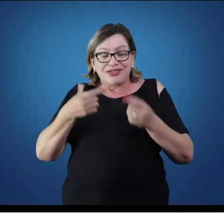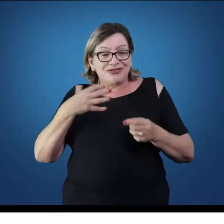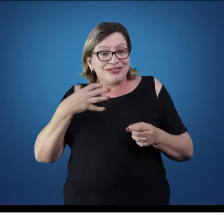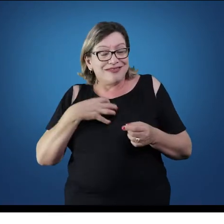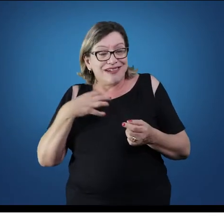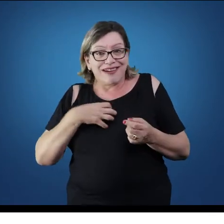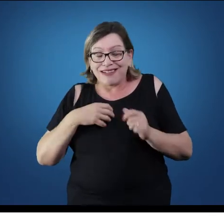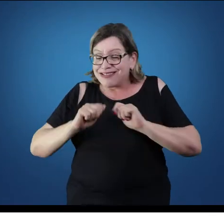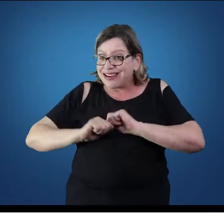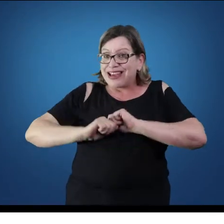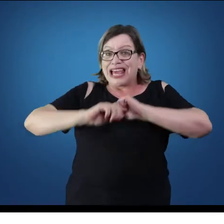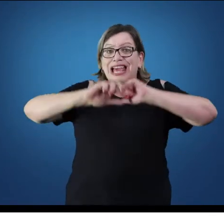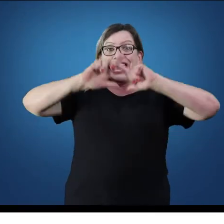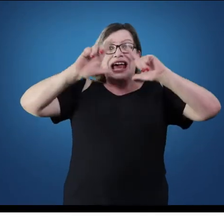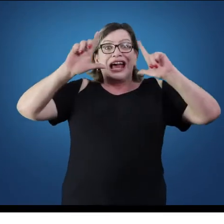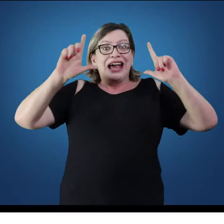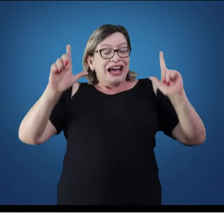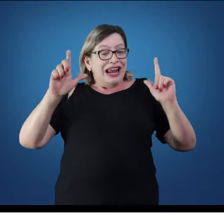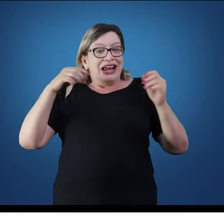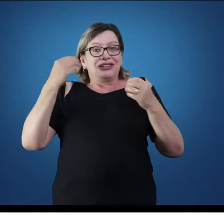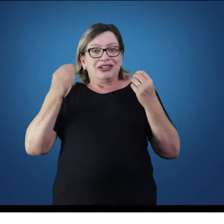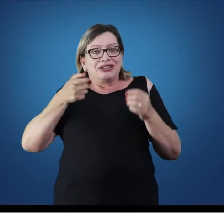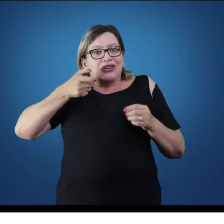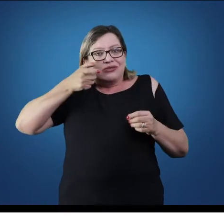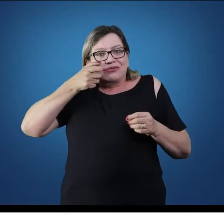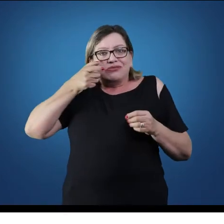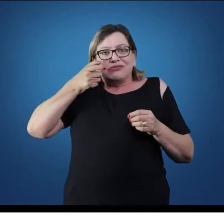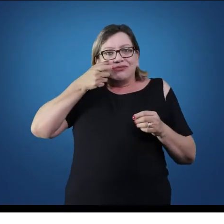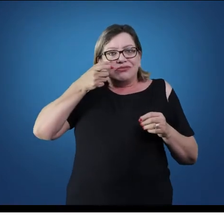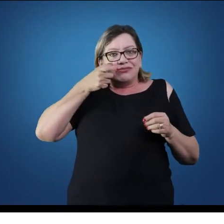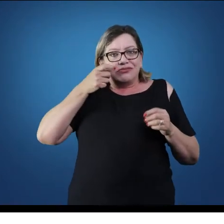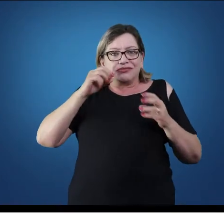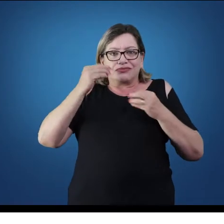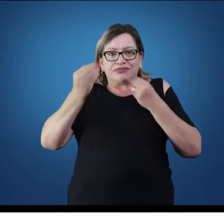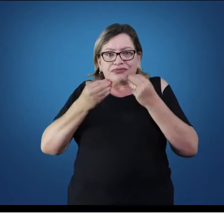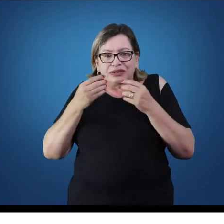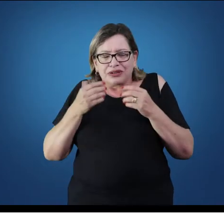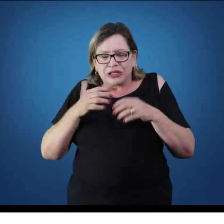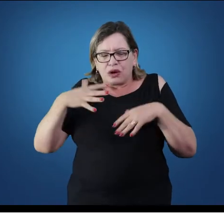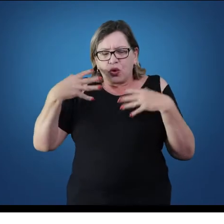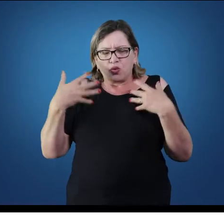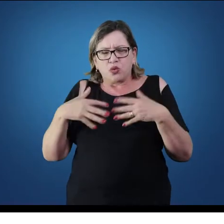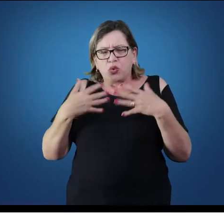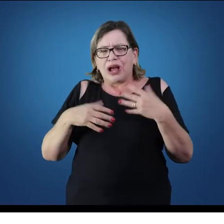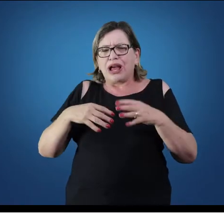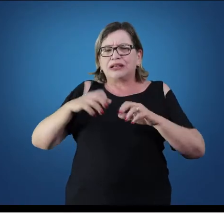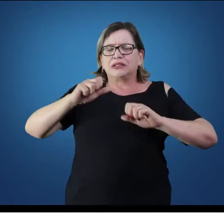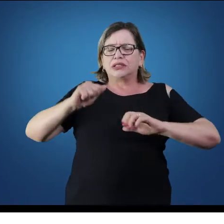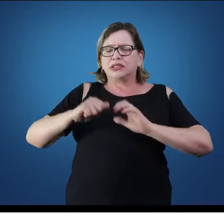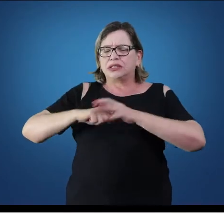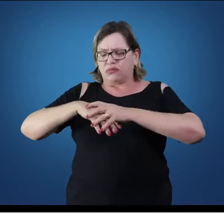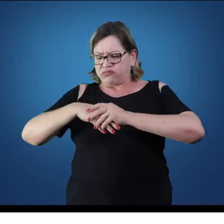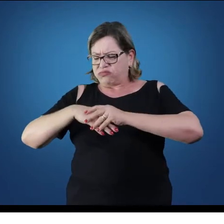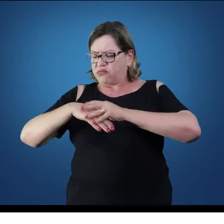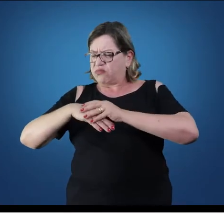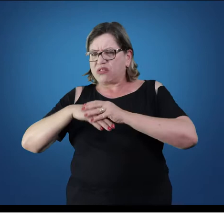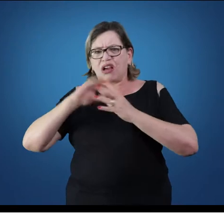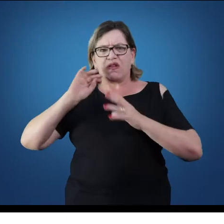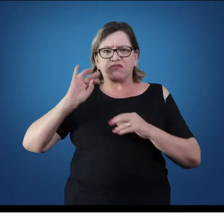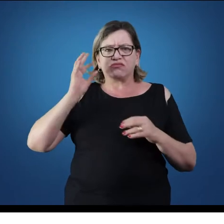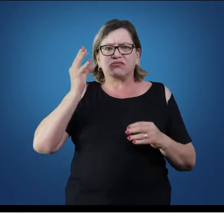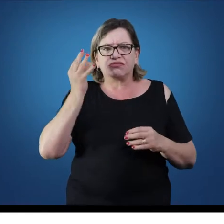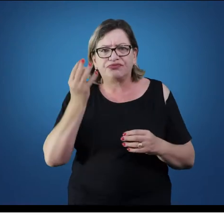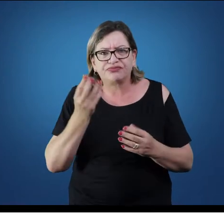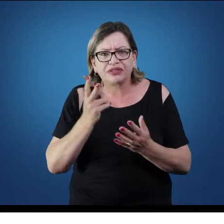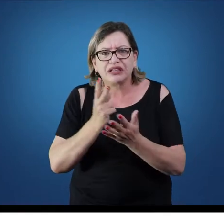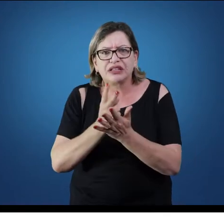isso claramente quando nós observarmos alguns aspectos ligados à dormência de alguns membros do nosso